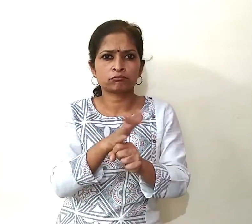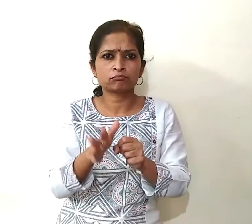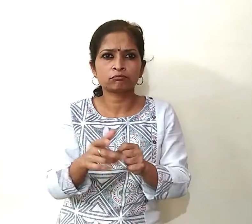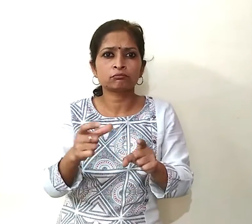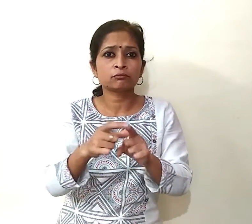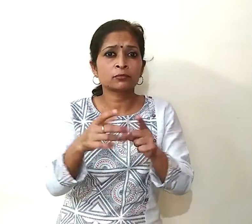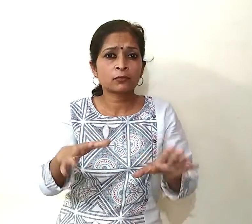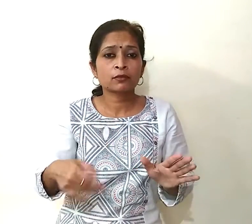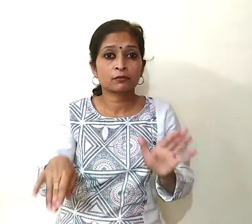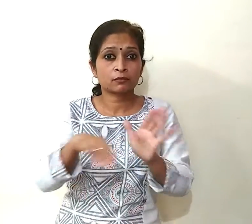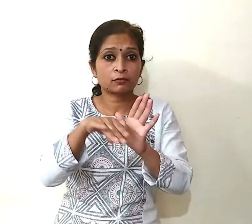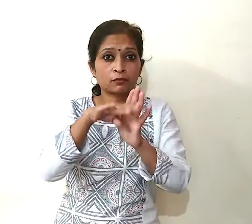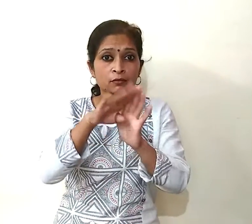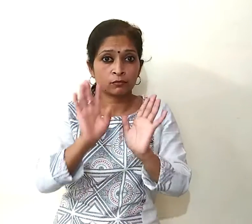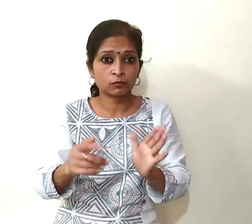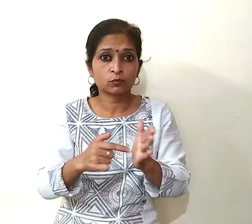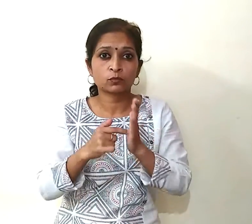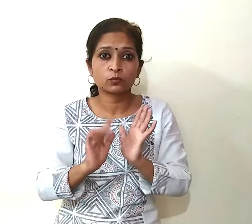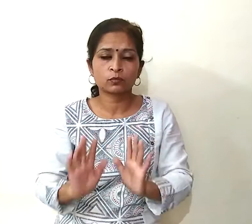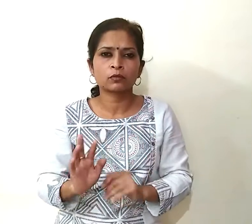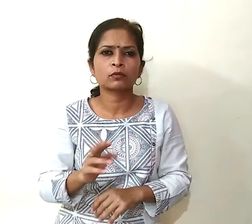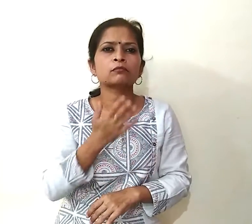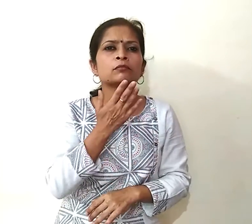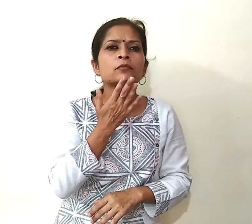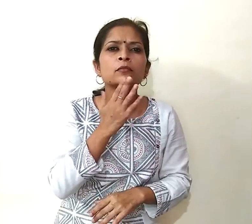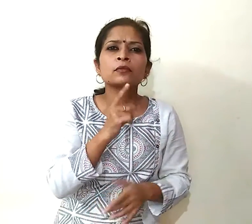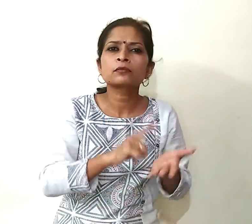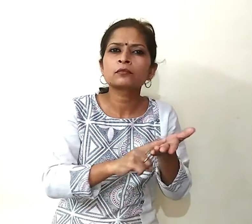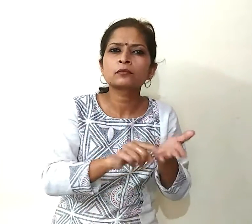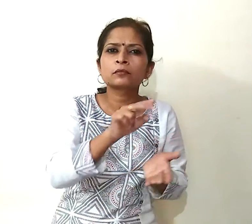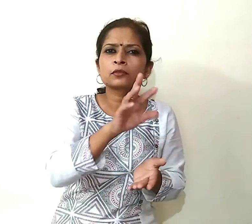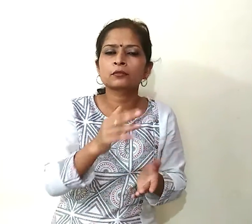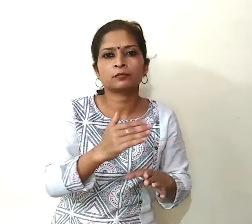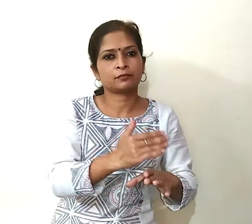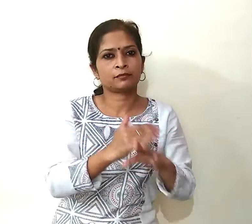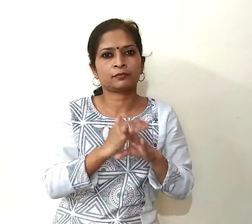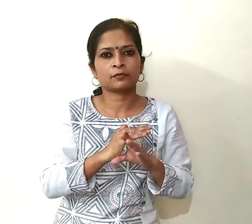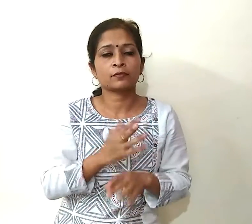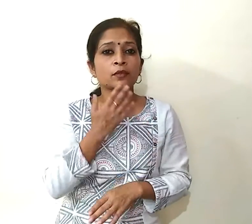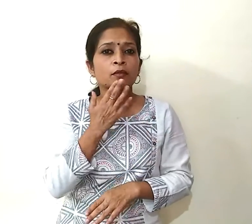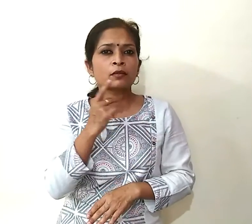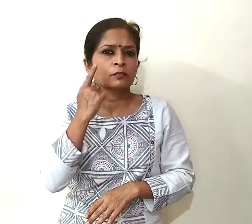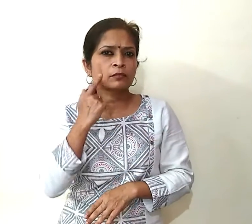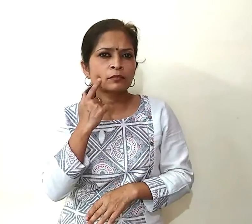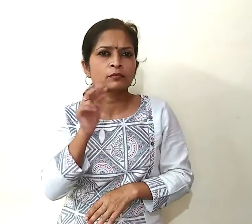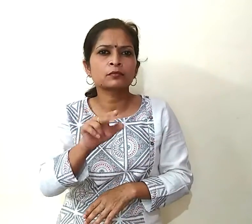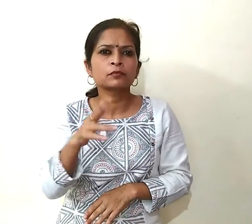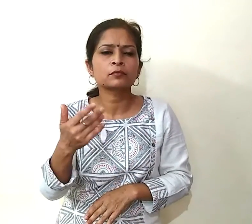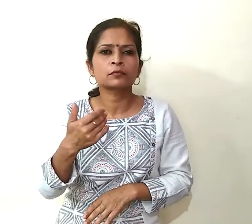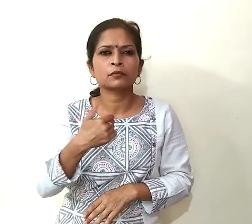खत्रे के स्टेज को बताता है अगर हरा रंग आएगा तो आप सुरक्षित है पीले रंग का मतलब आप हलके